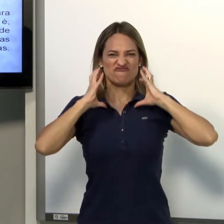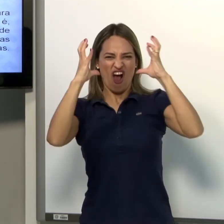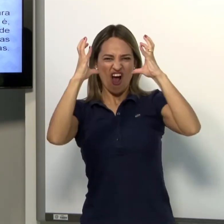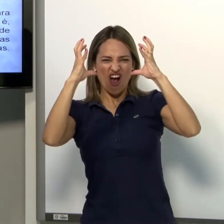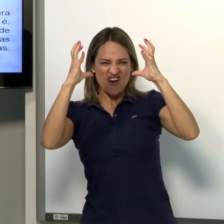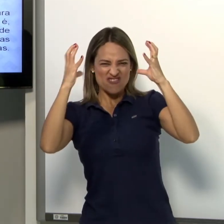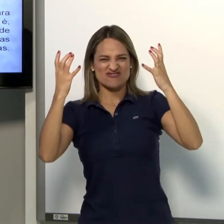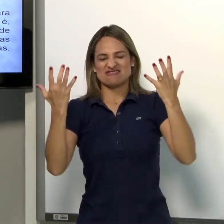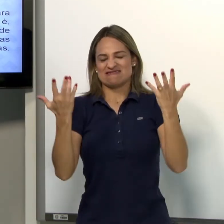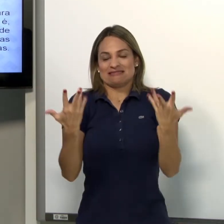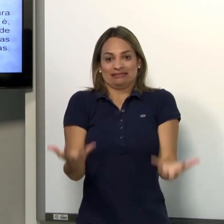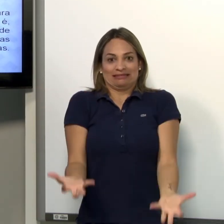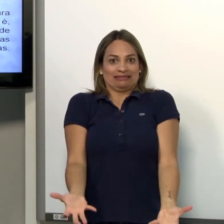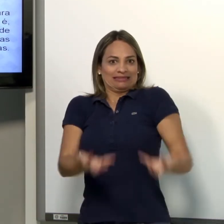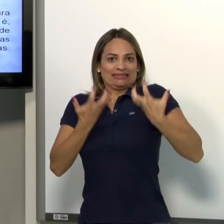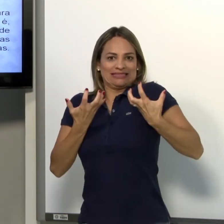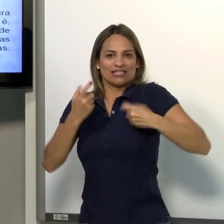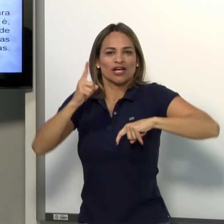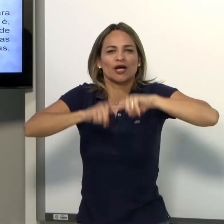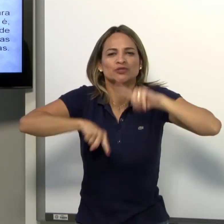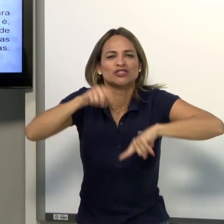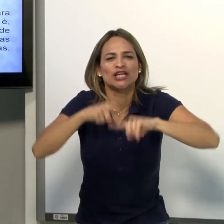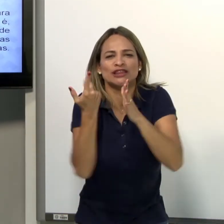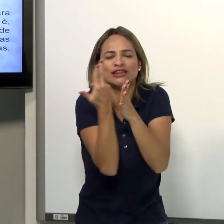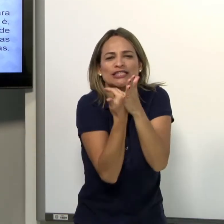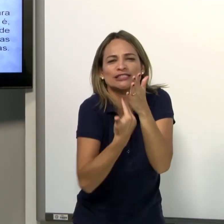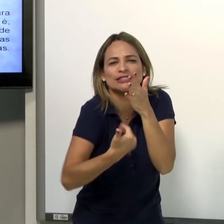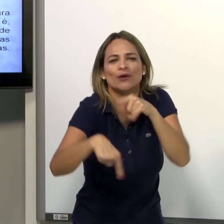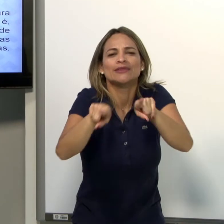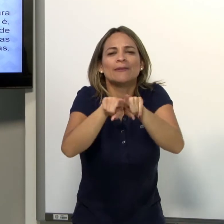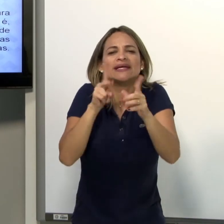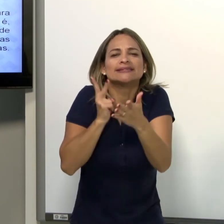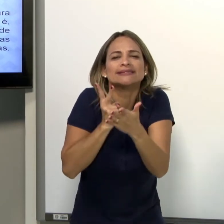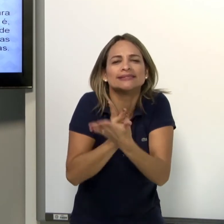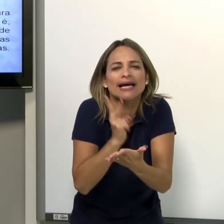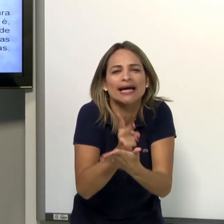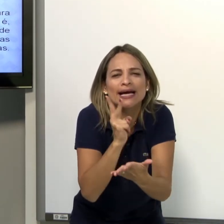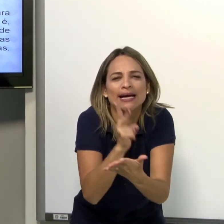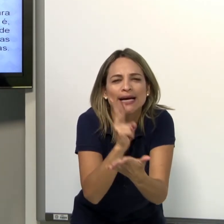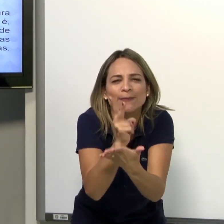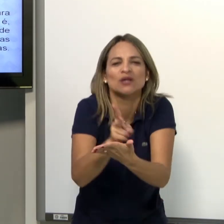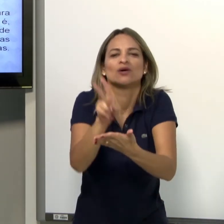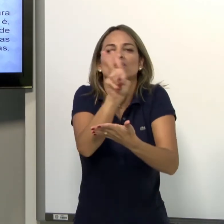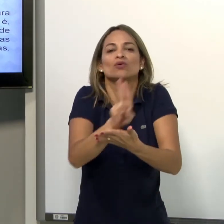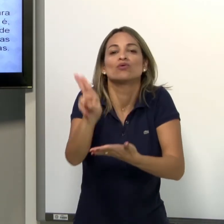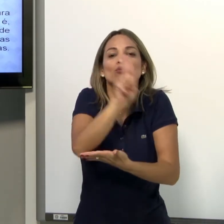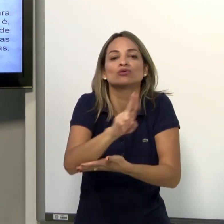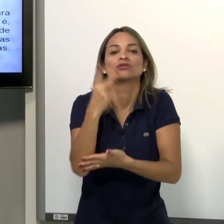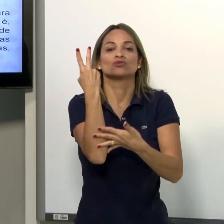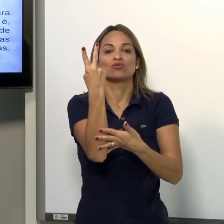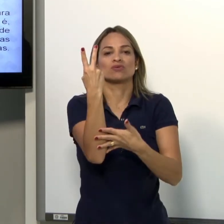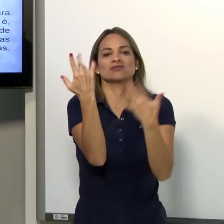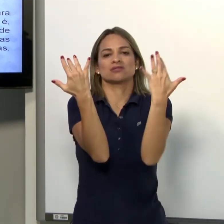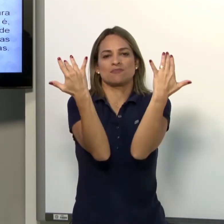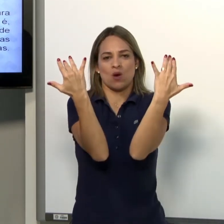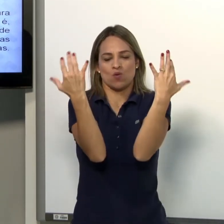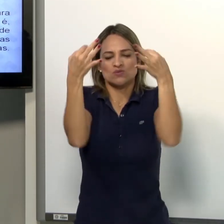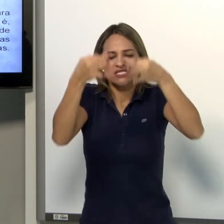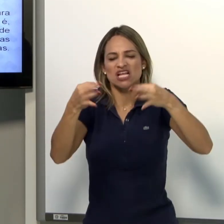ele tem cores fortes, impactantes, se tem desenho, se não tem. Então, sempre se usa as duas